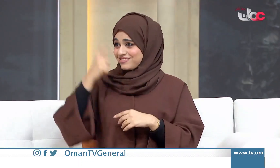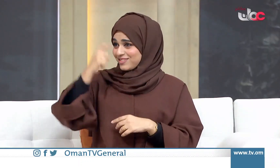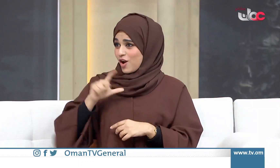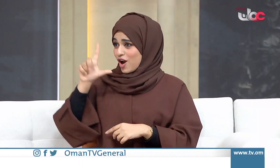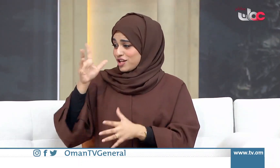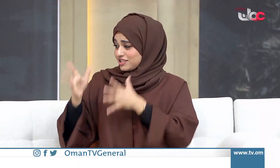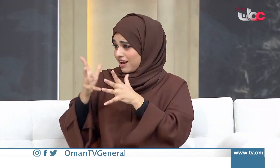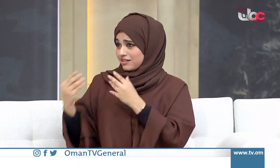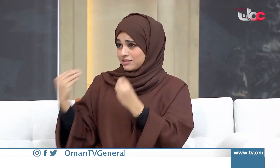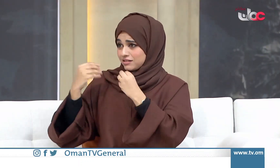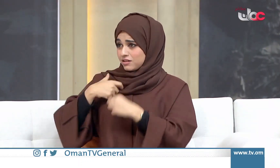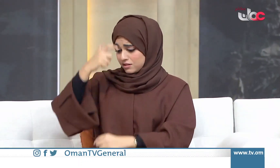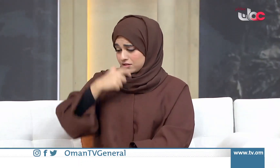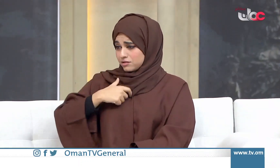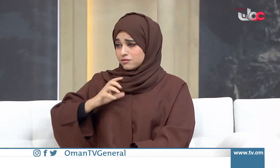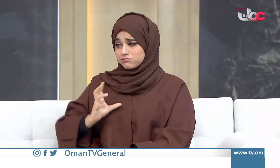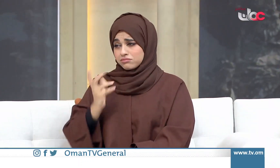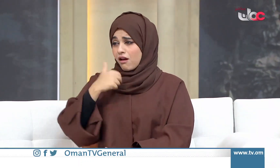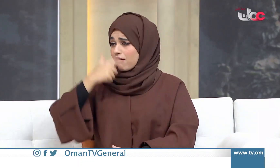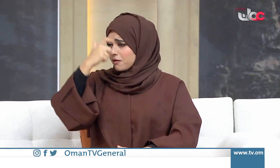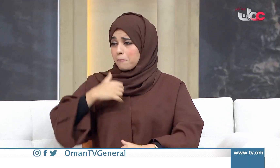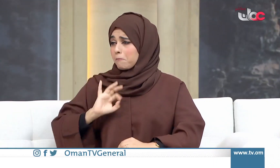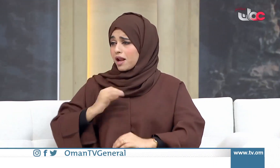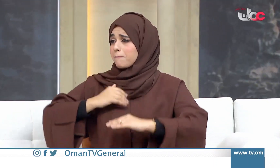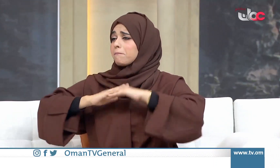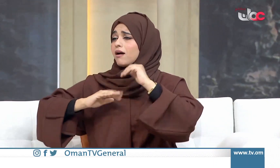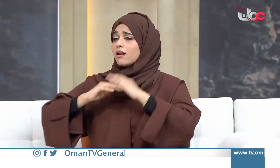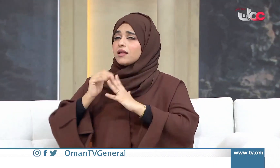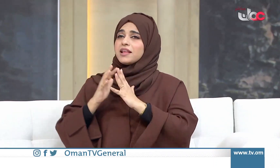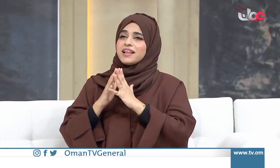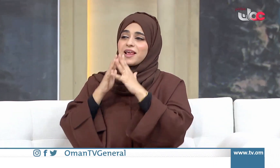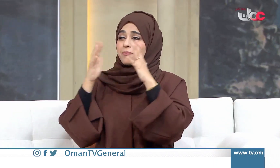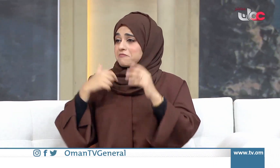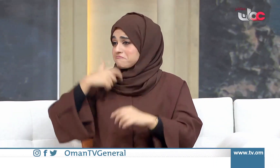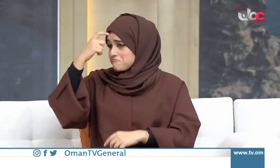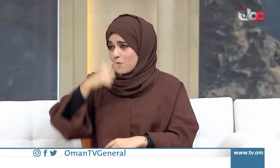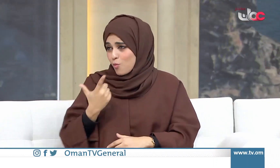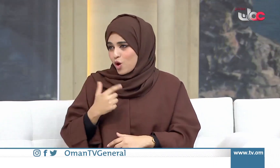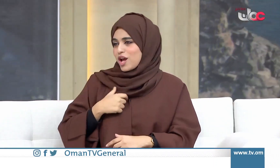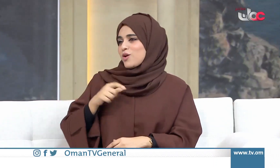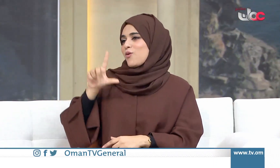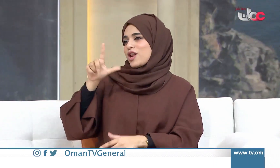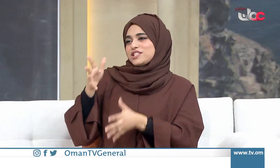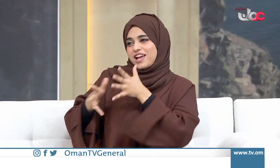فائدة جداً كبيرة تعلمي للغة الإشارة طور من مهاراتي بشكل كبير